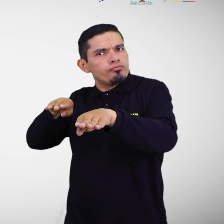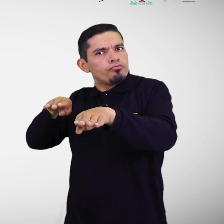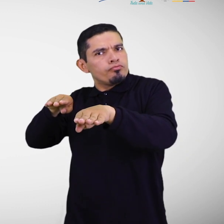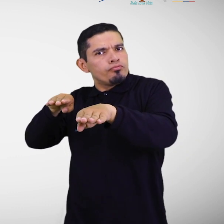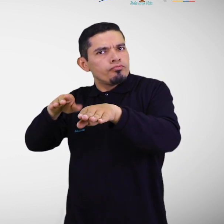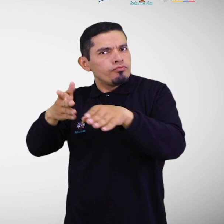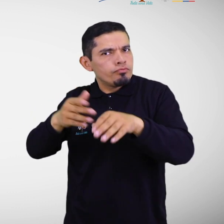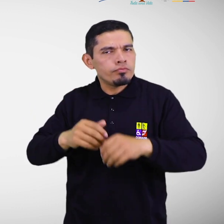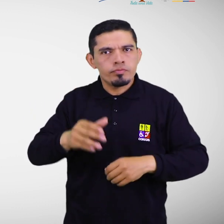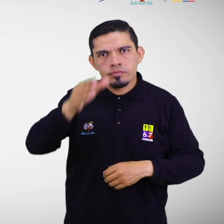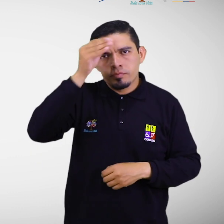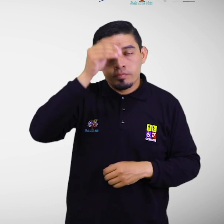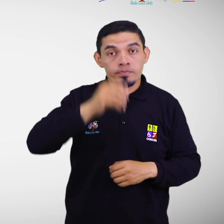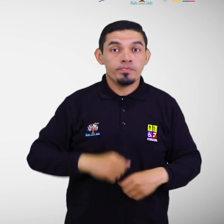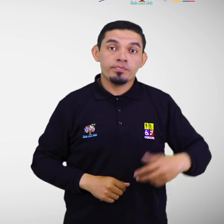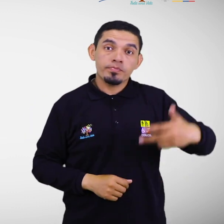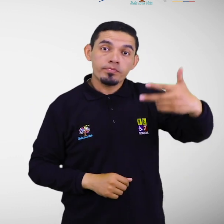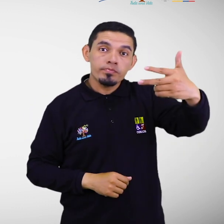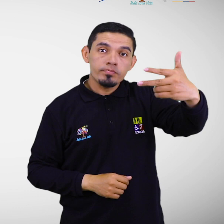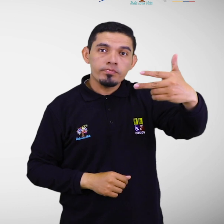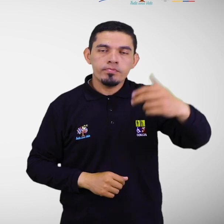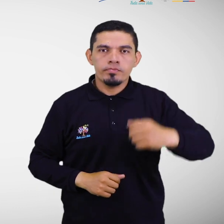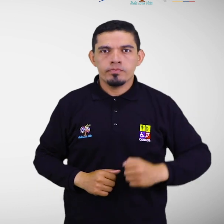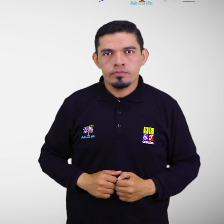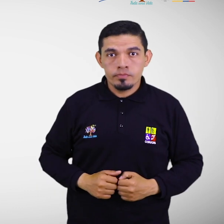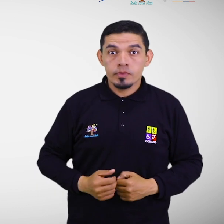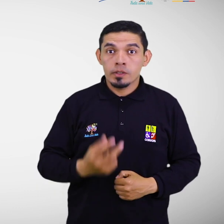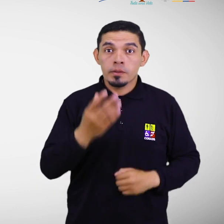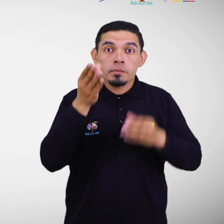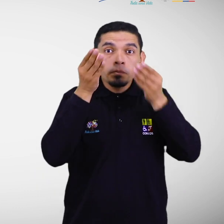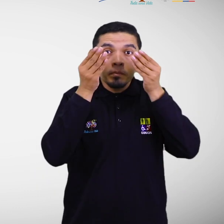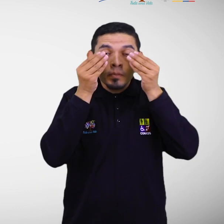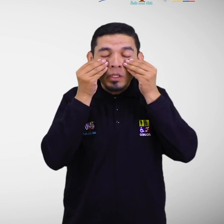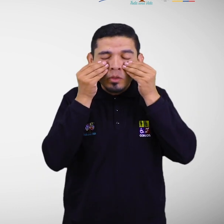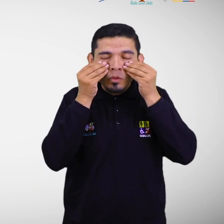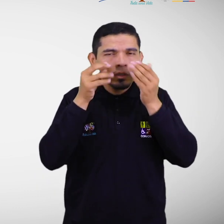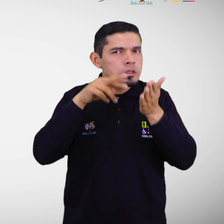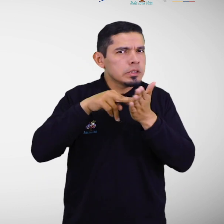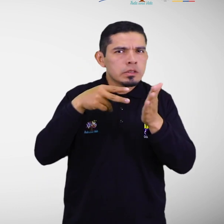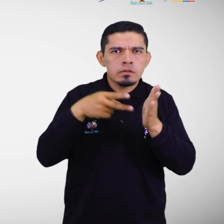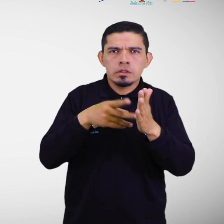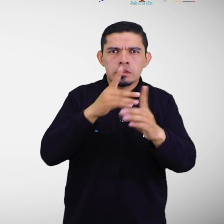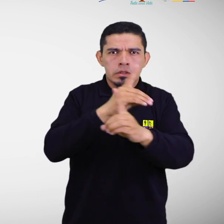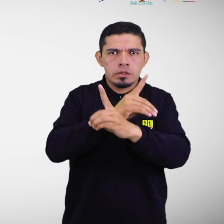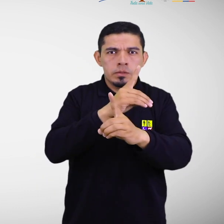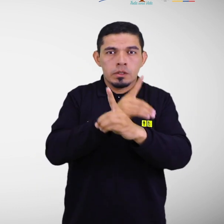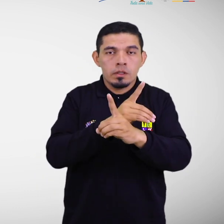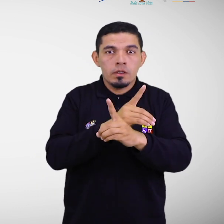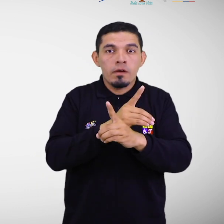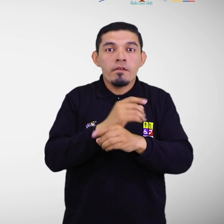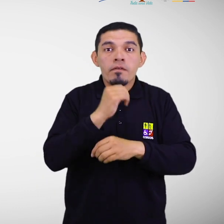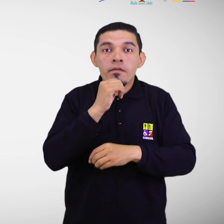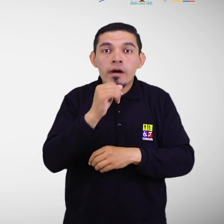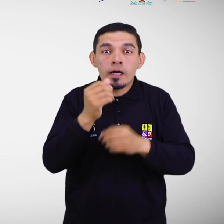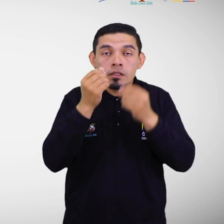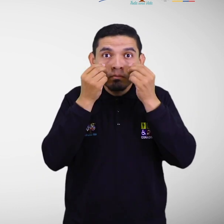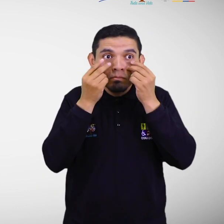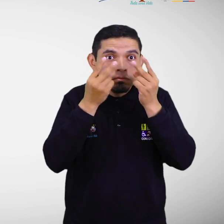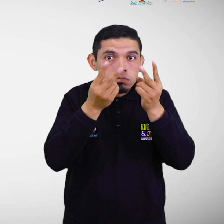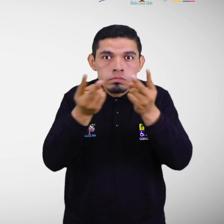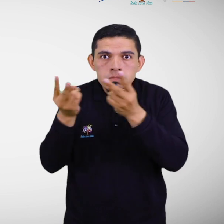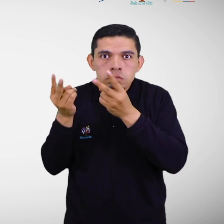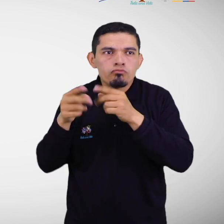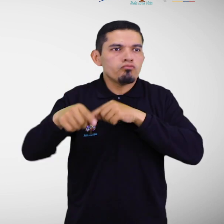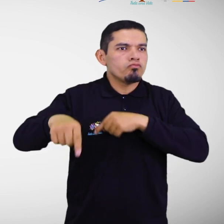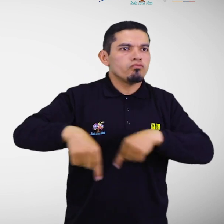intelectual. 3. Discapacidad visual. Existe dificultad o ausencia de la visión, que limita la ubicación